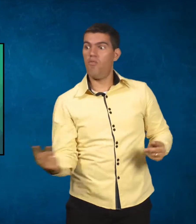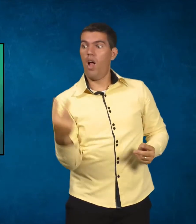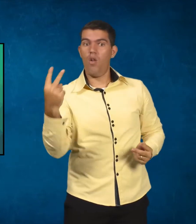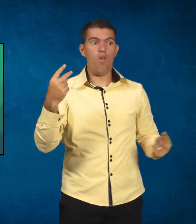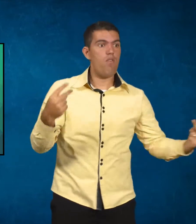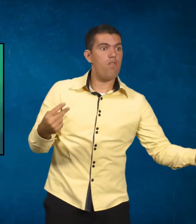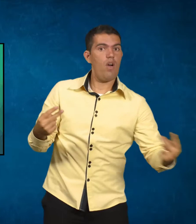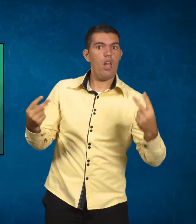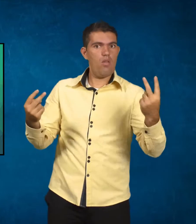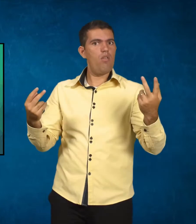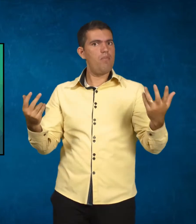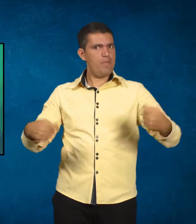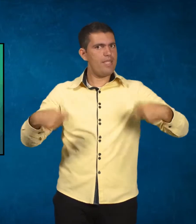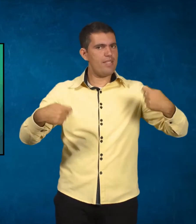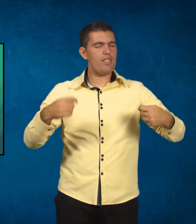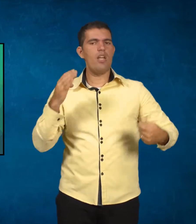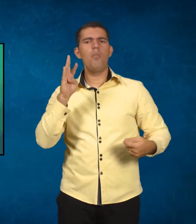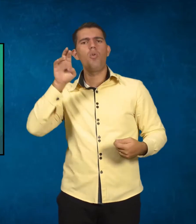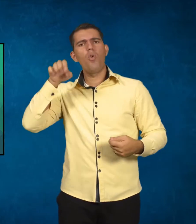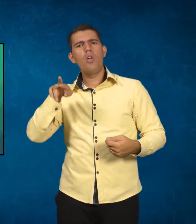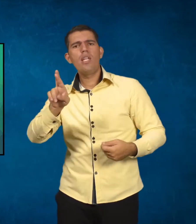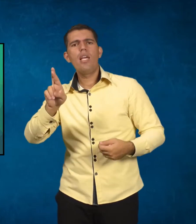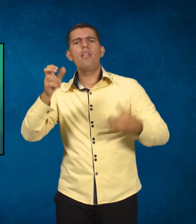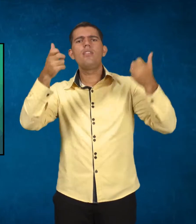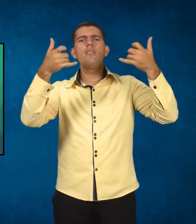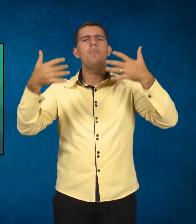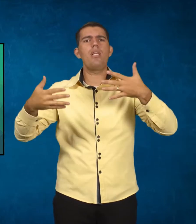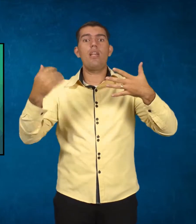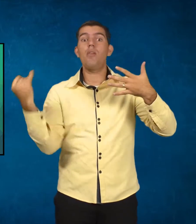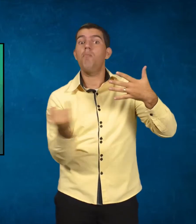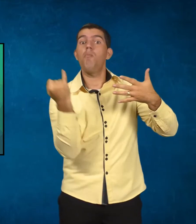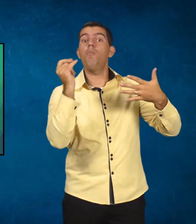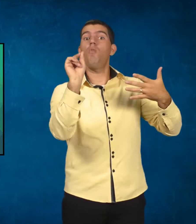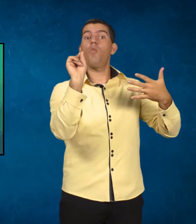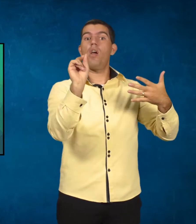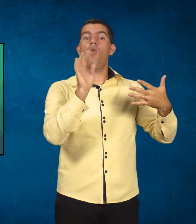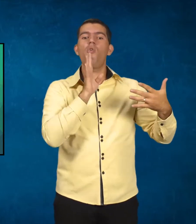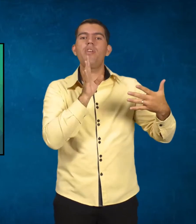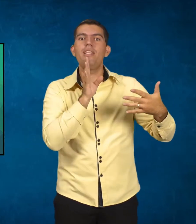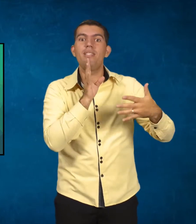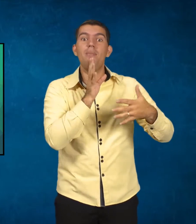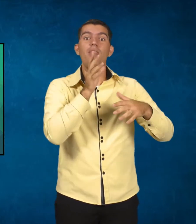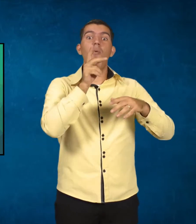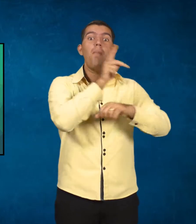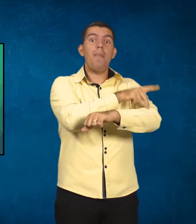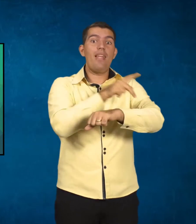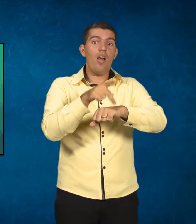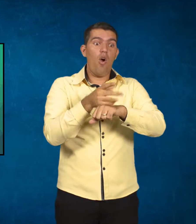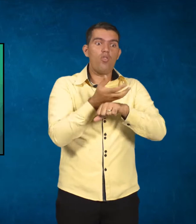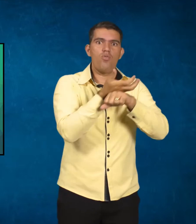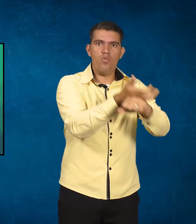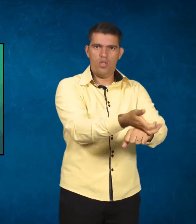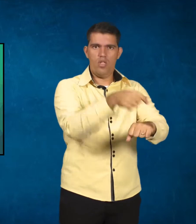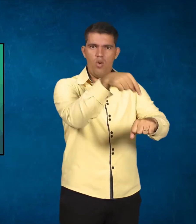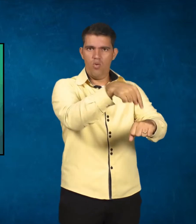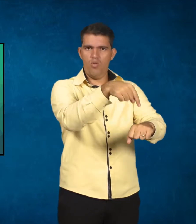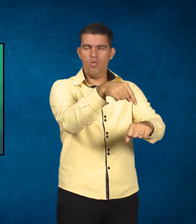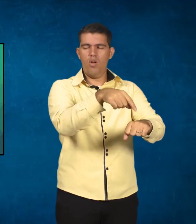ratifica, ele confirma a importância do conhecimento pedagógico do conteúdo. Ele não usa essa expressão, né? Que eu estou relacionando com outro autor.